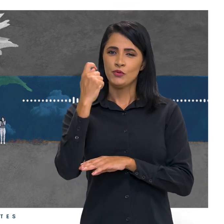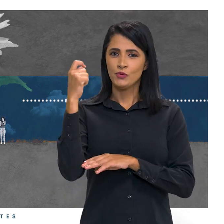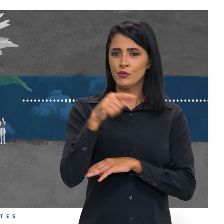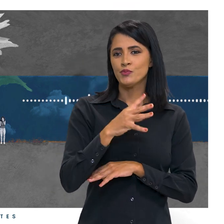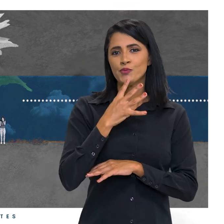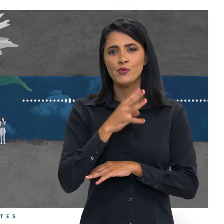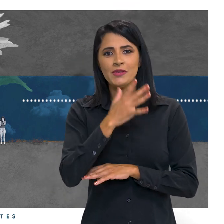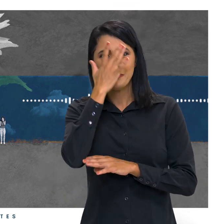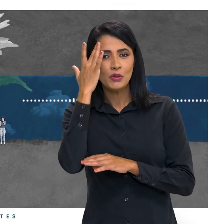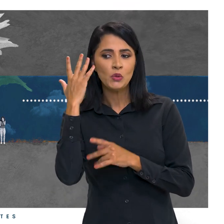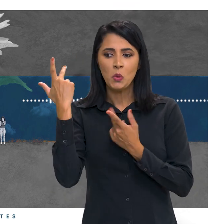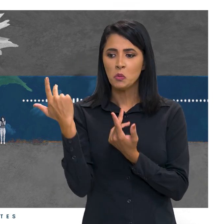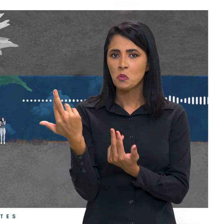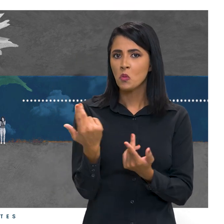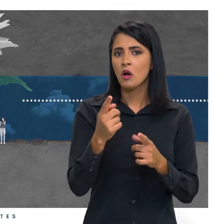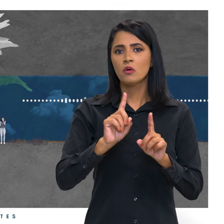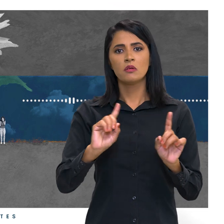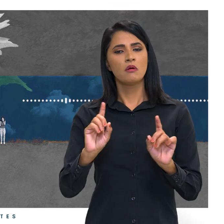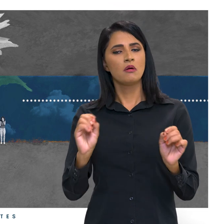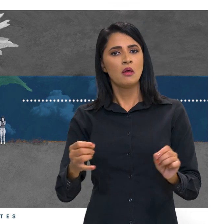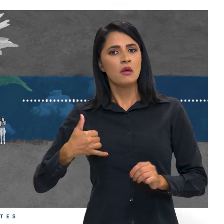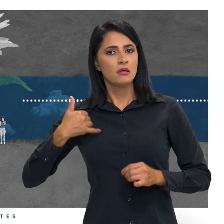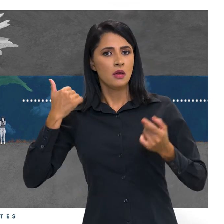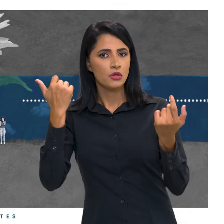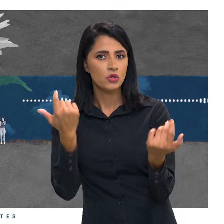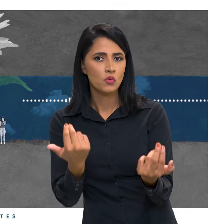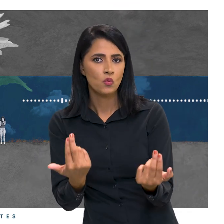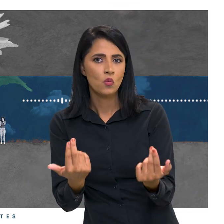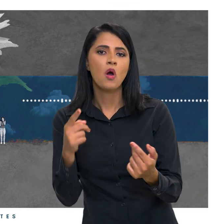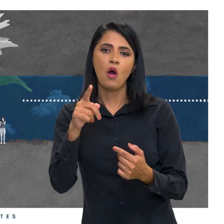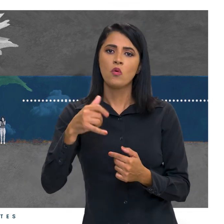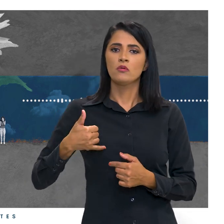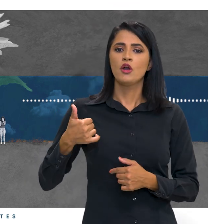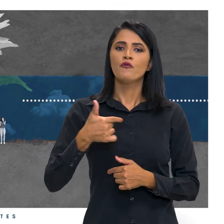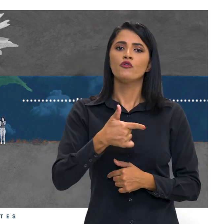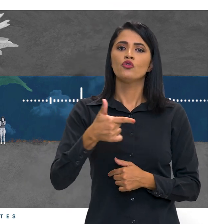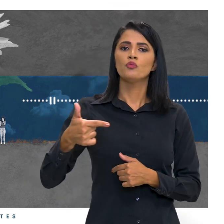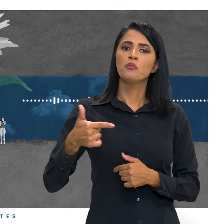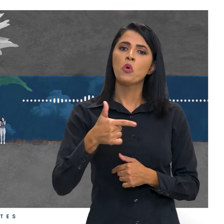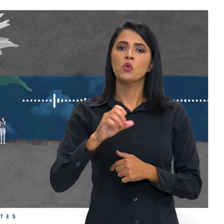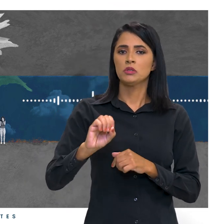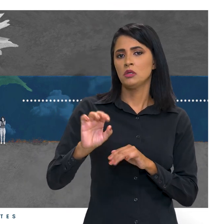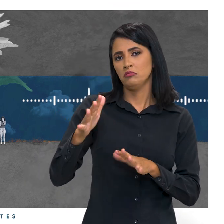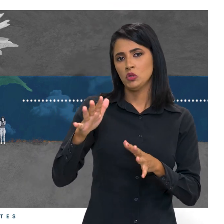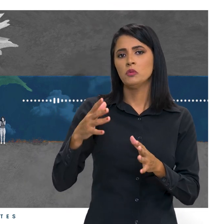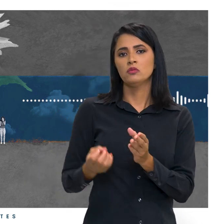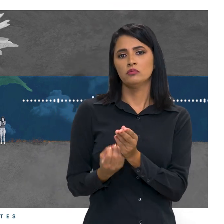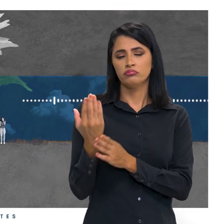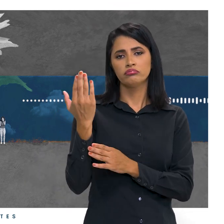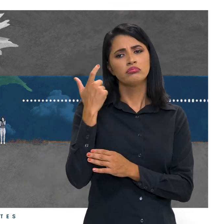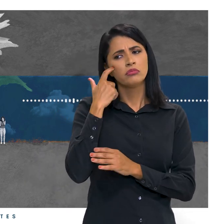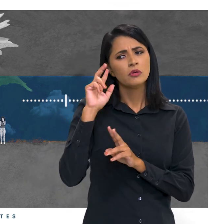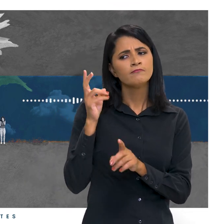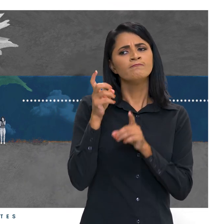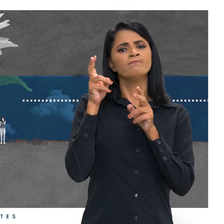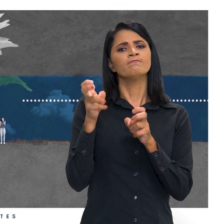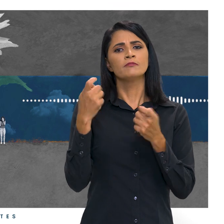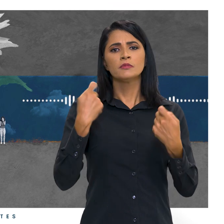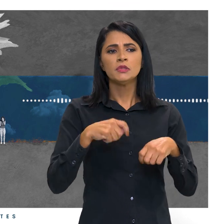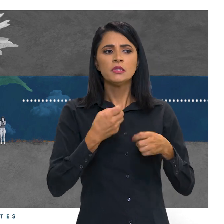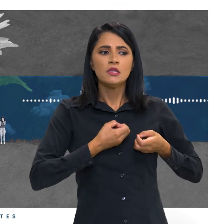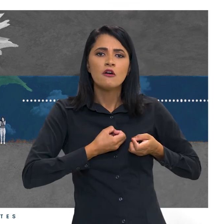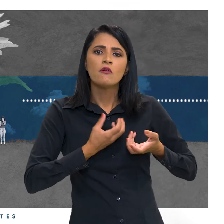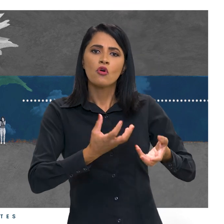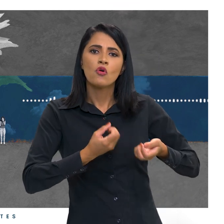ninguém que tivesse a mesma doença, que tivesse a mesma idade que eu, porque eu tinha 20 e poucos anos ali quando eu fiz o blog. Eu me dei conta que eu precisava contar sobre isso,